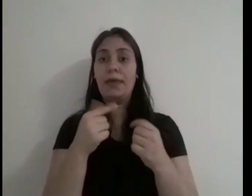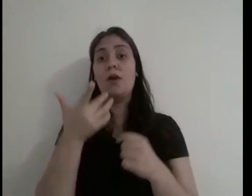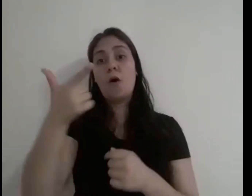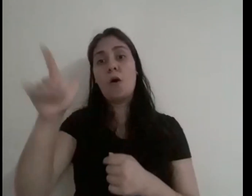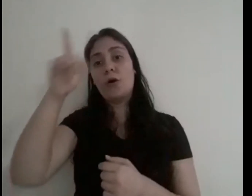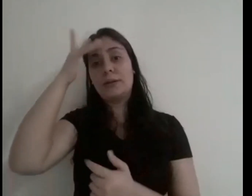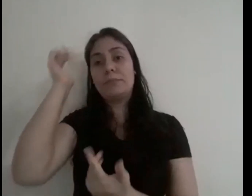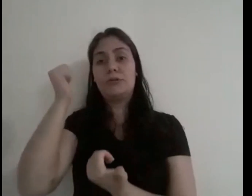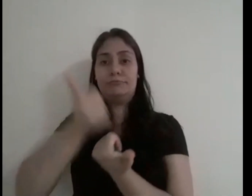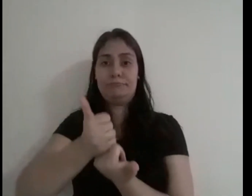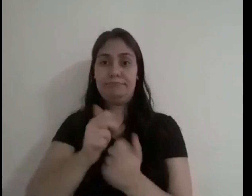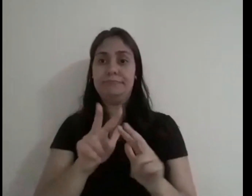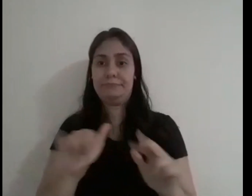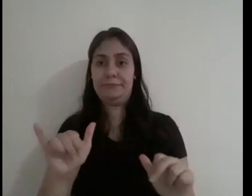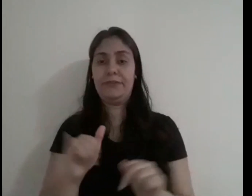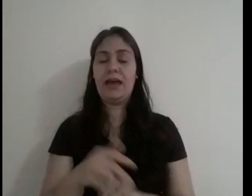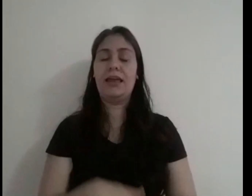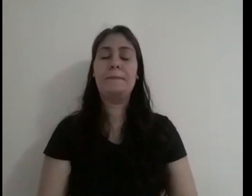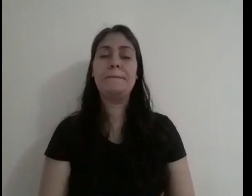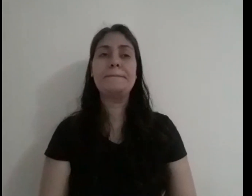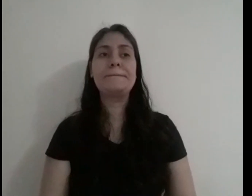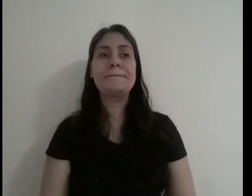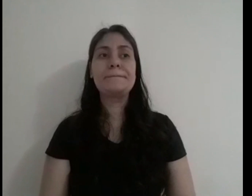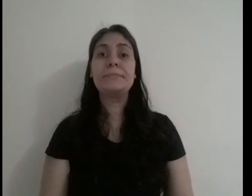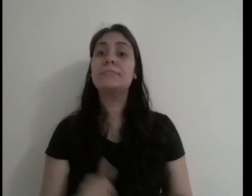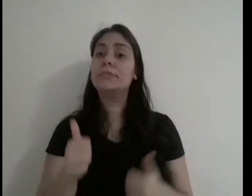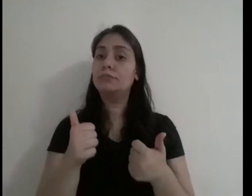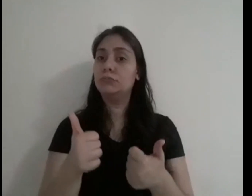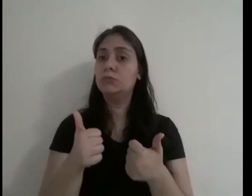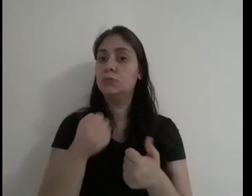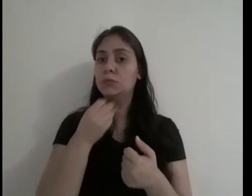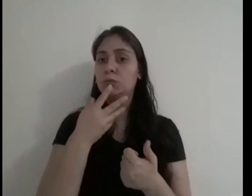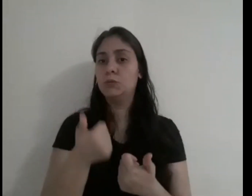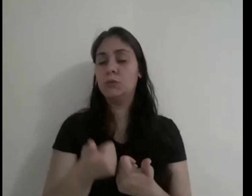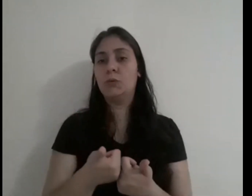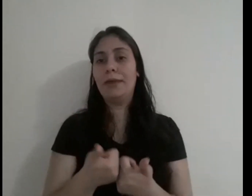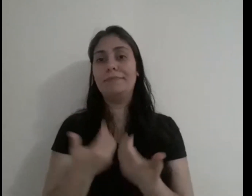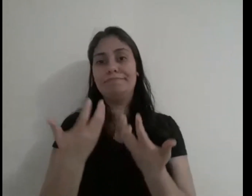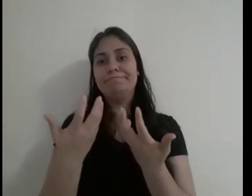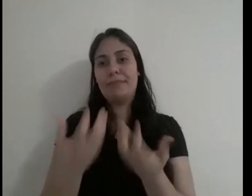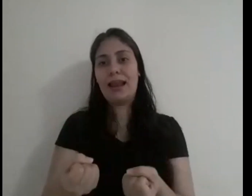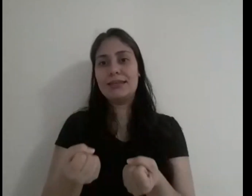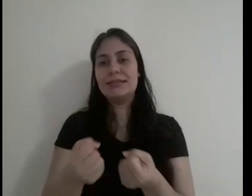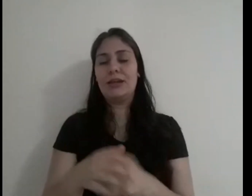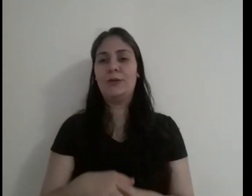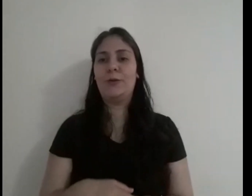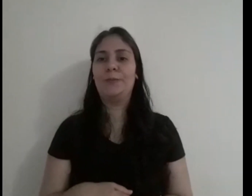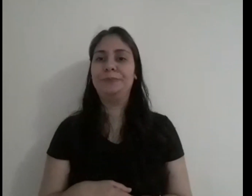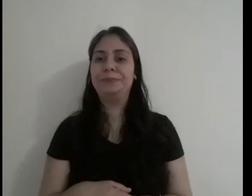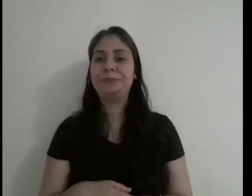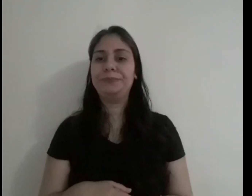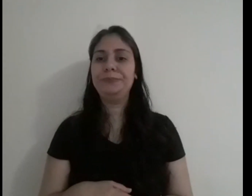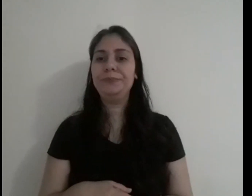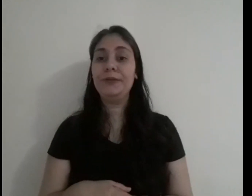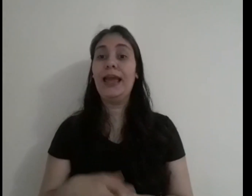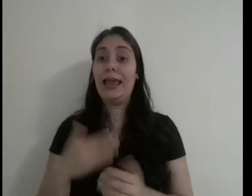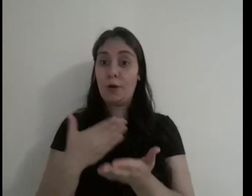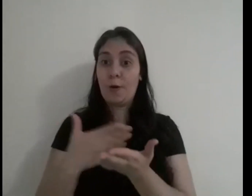outros espíritos que poderiam fazer esse trabalho. Mas tudo bem. Kardec aceitou o trabalho. E começou